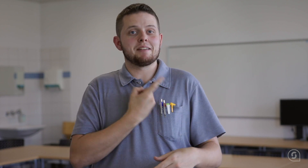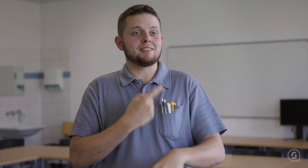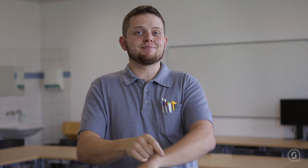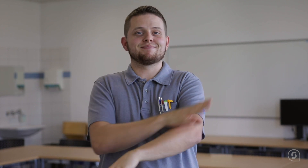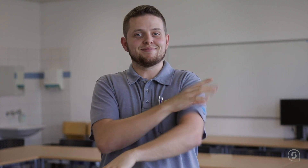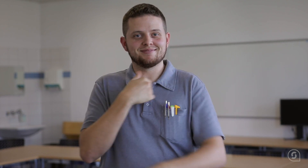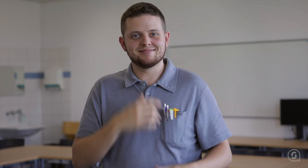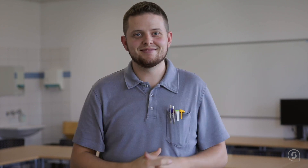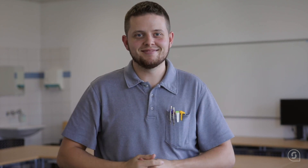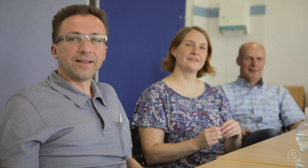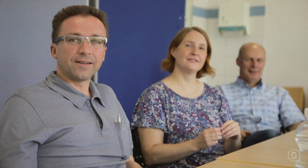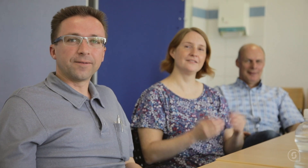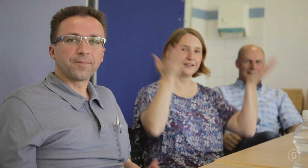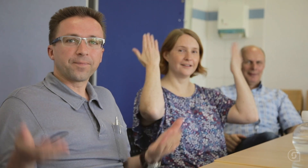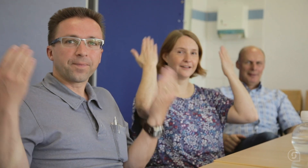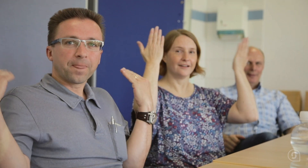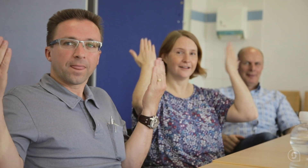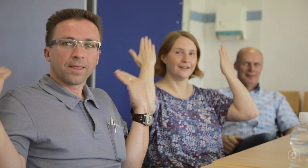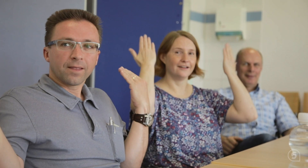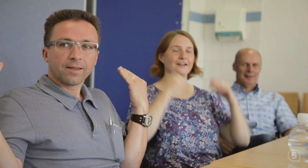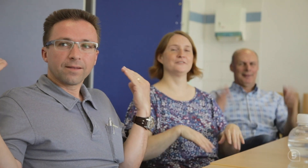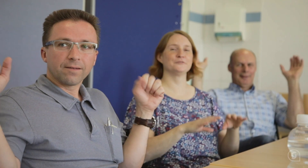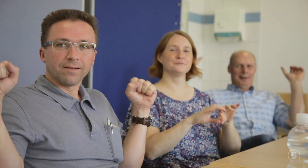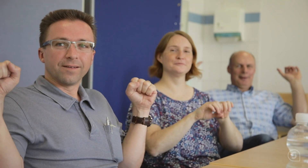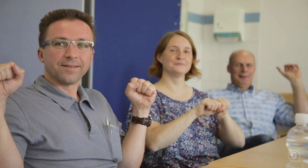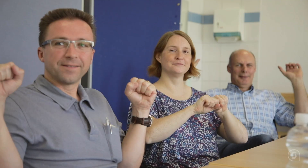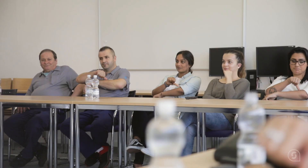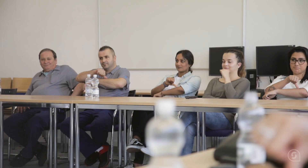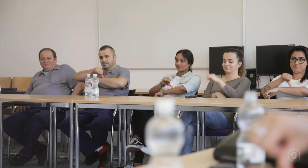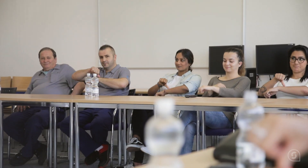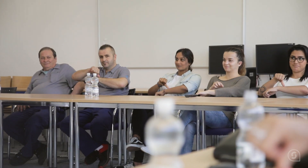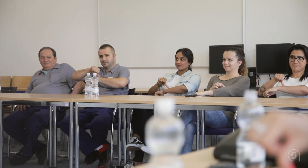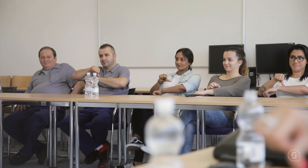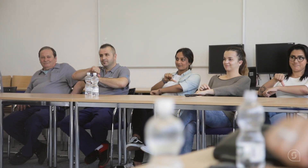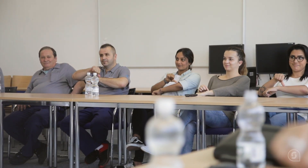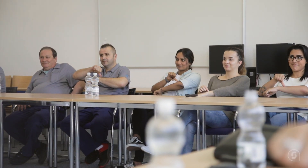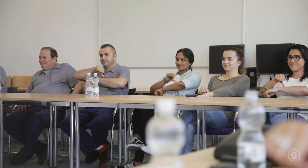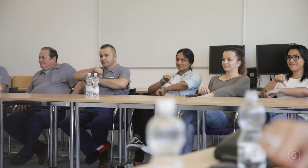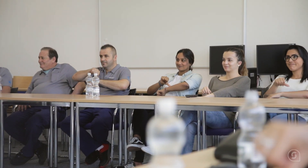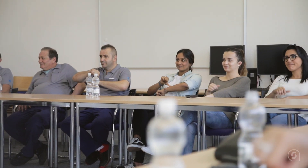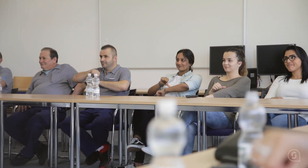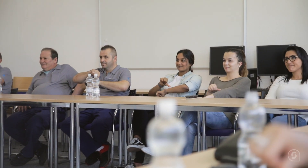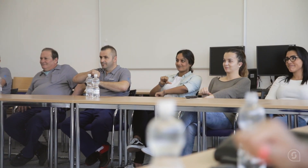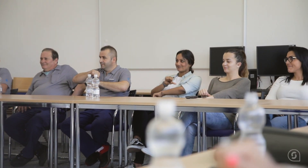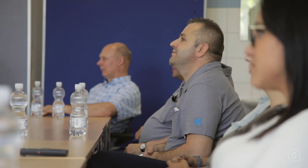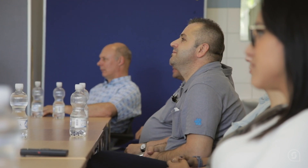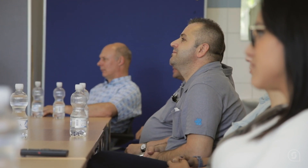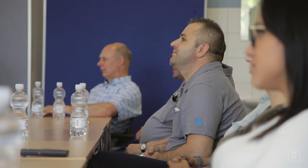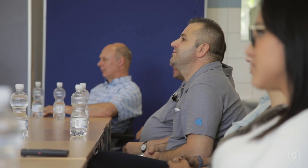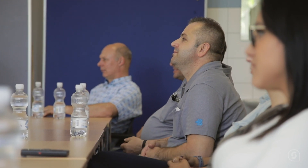Ich bekomme Gänsehaut davon. Vermittelt werden die Gebärden für nützliche Begriffe aus dem Logistikbereich. Der Kurs stößt